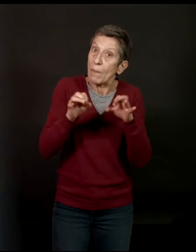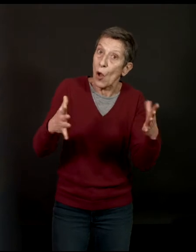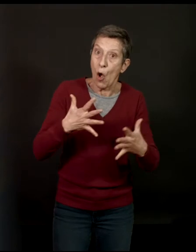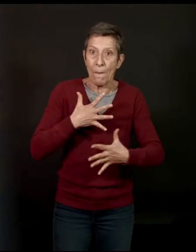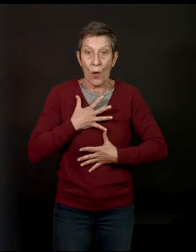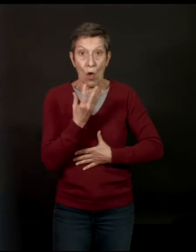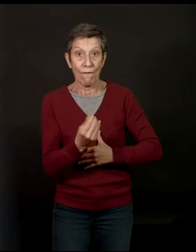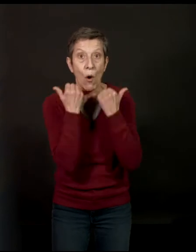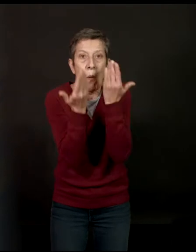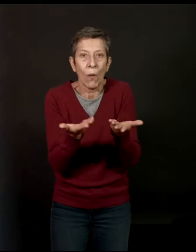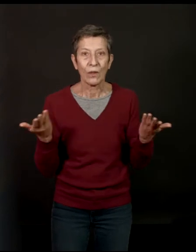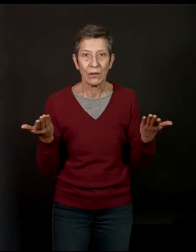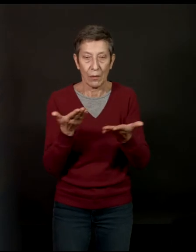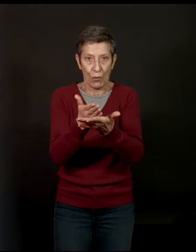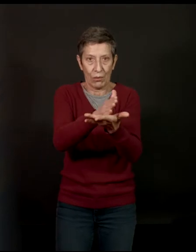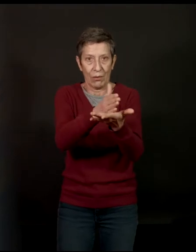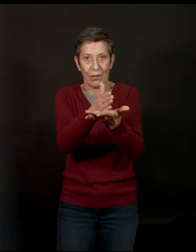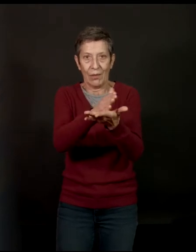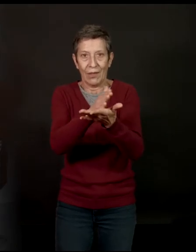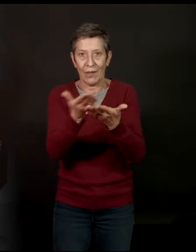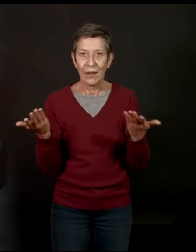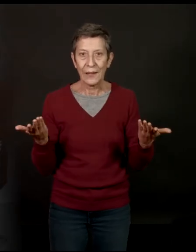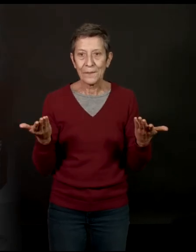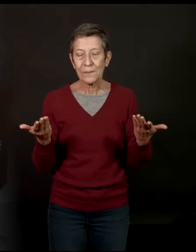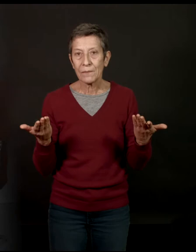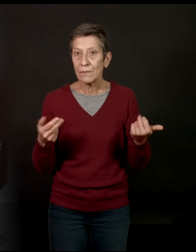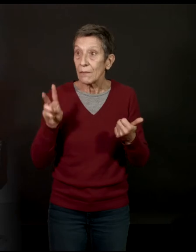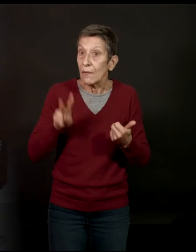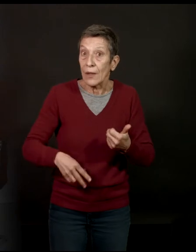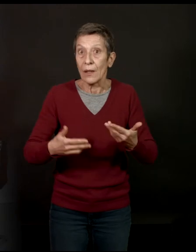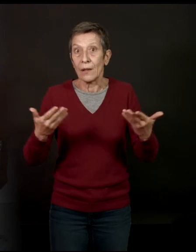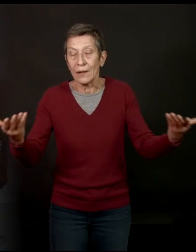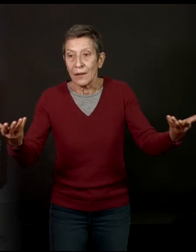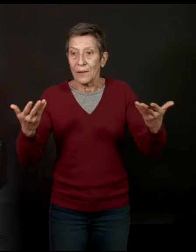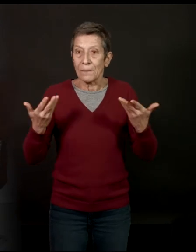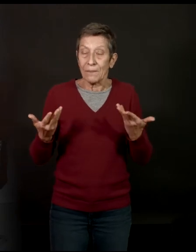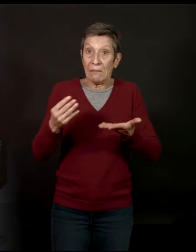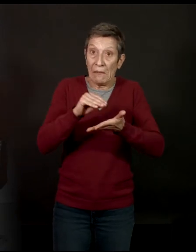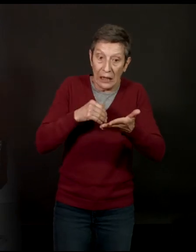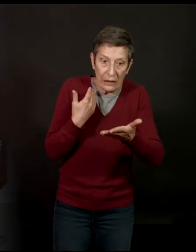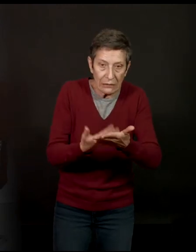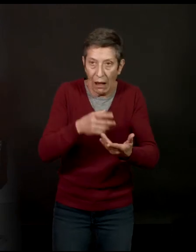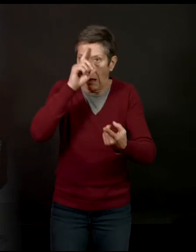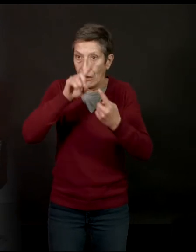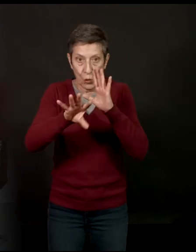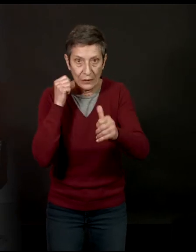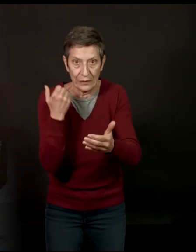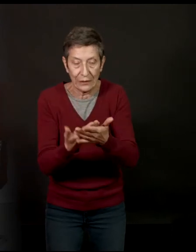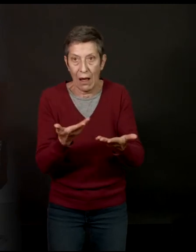que les enfants en aient honte. Et donc, il s'est resté longtemps, même, d'écrire là-dessus, de faire ça. Et je pense que dans la